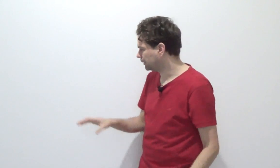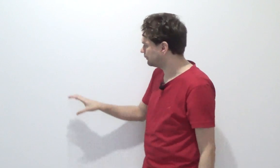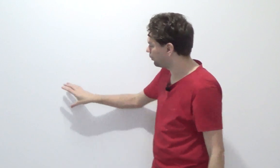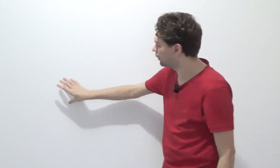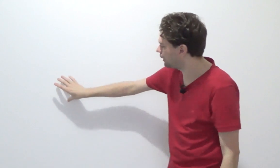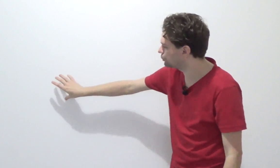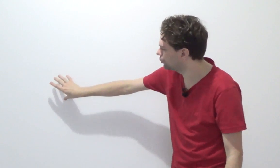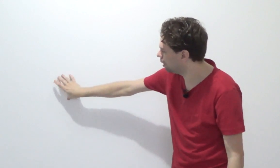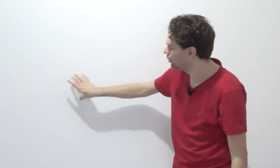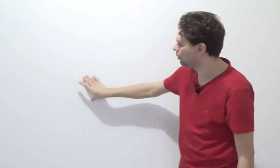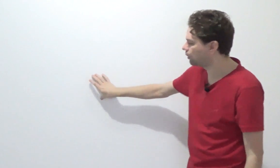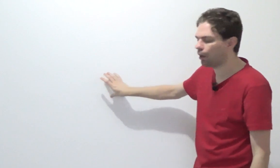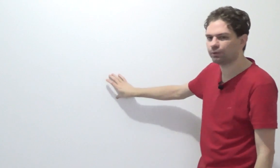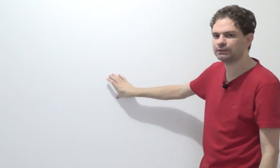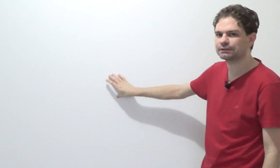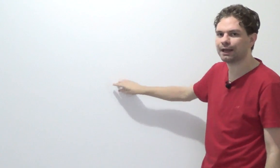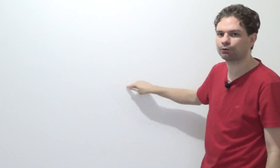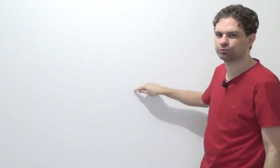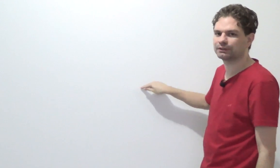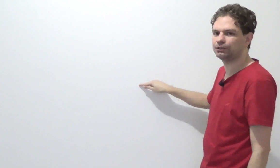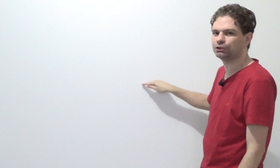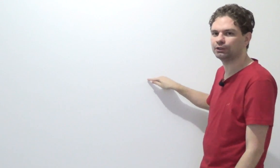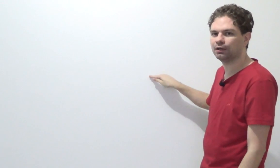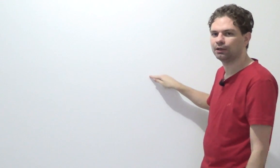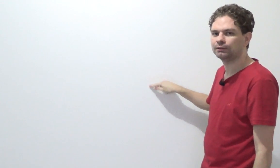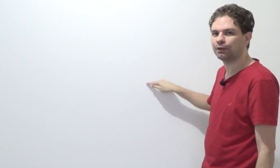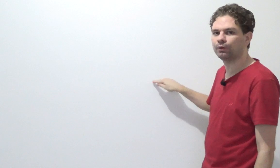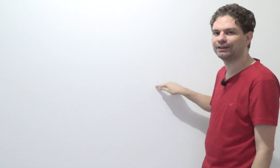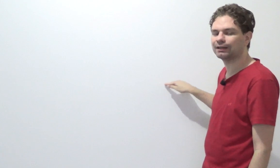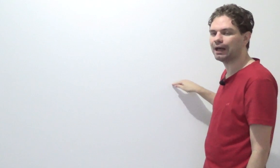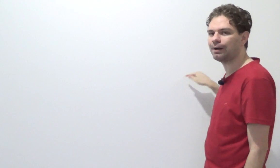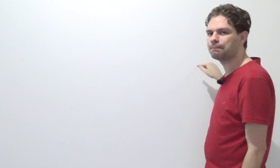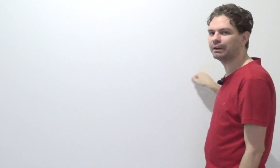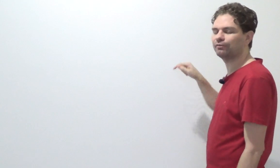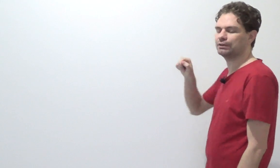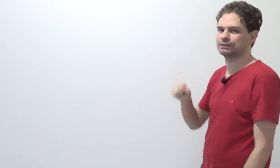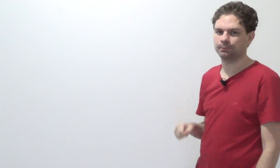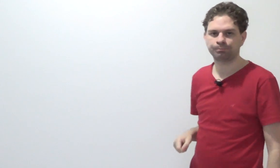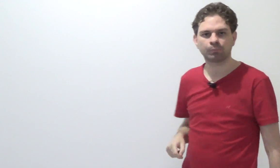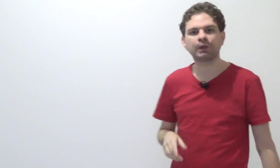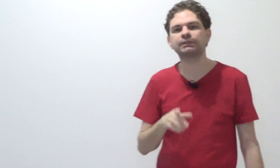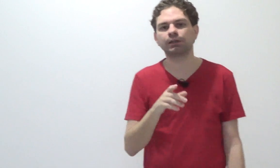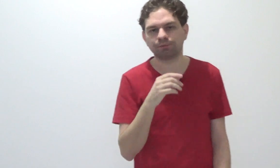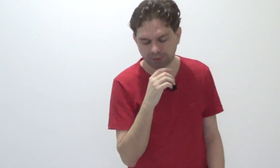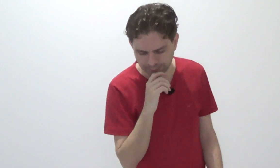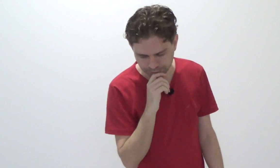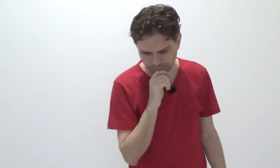Mas você vai colocar assim, Local incerto. Setinha. Teoria da prevenção. O que significa isso?